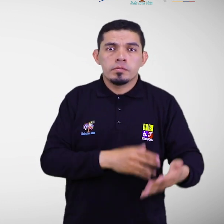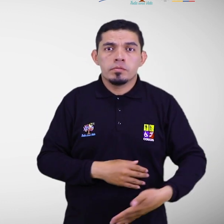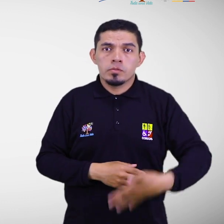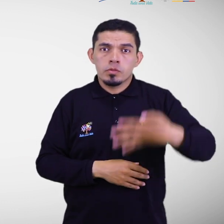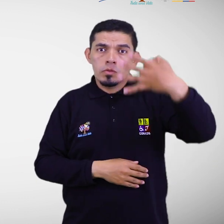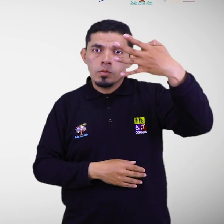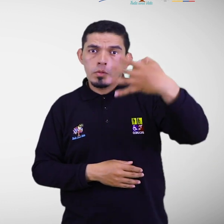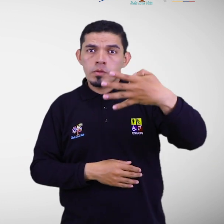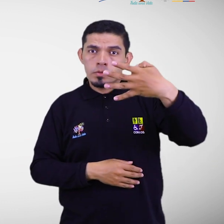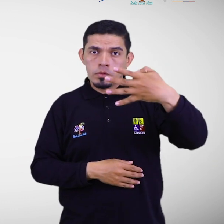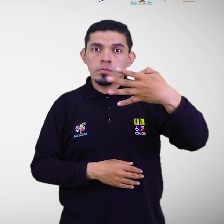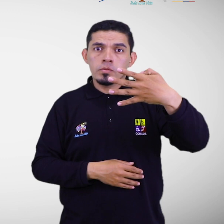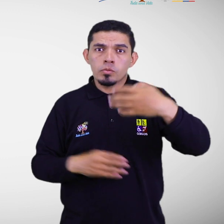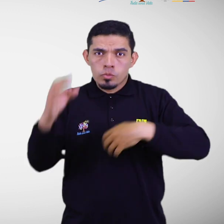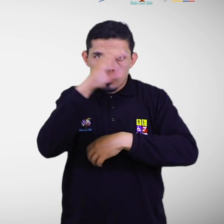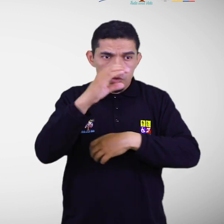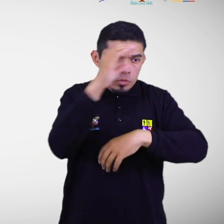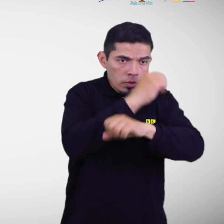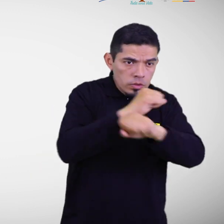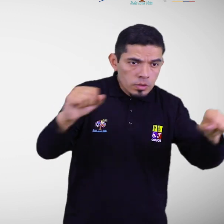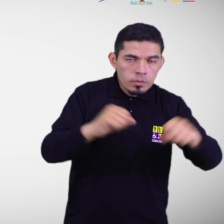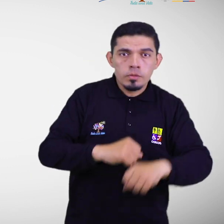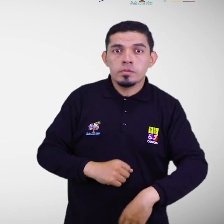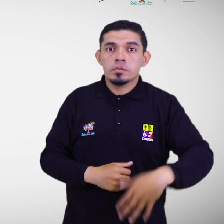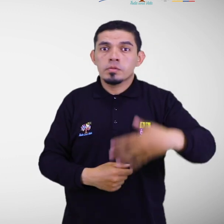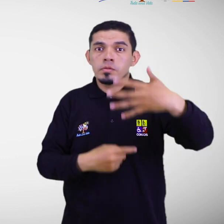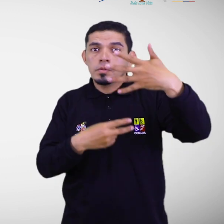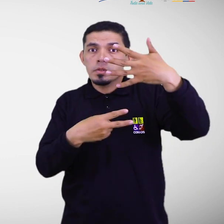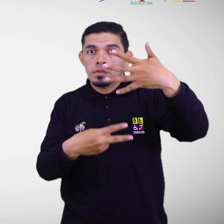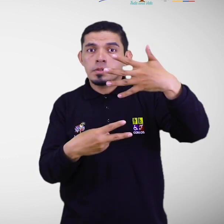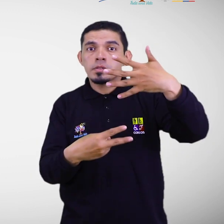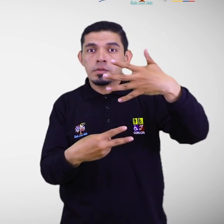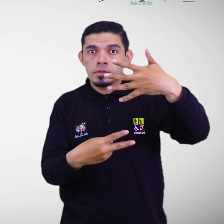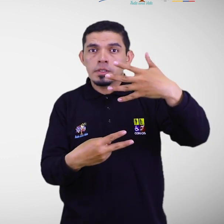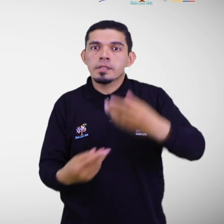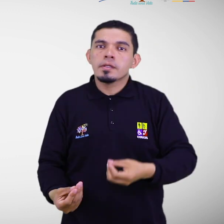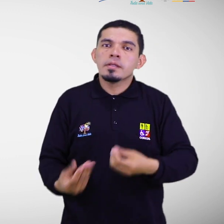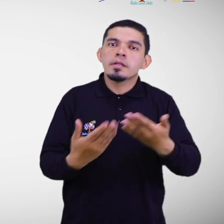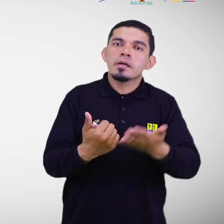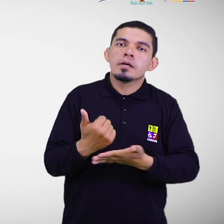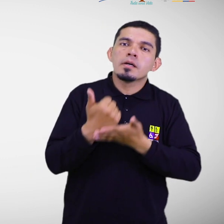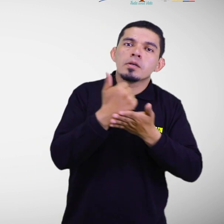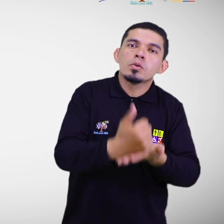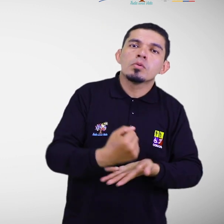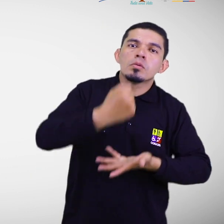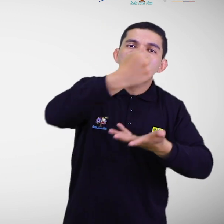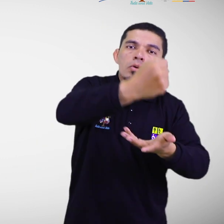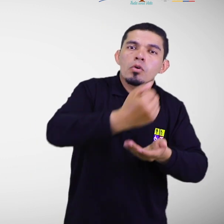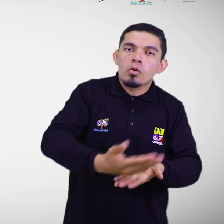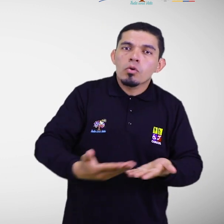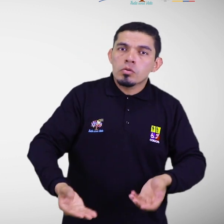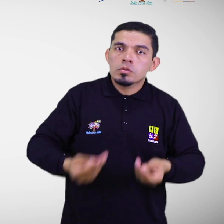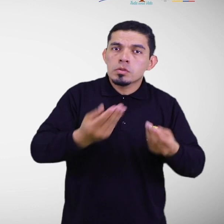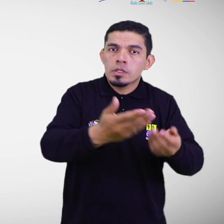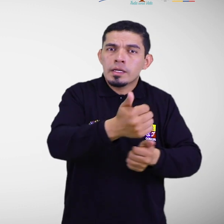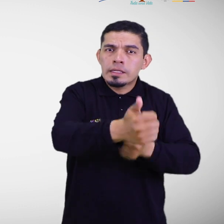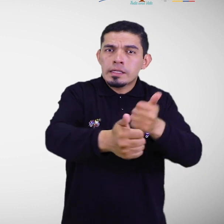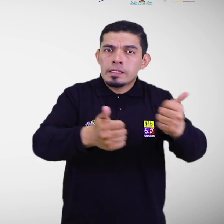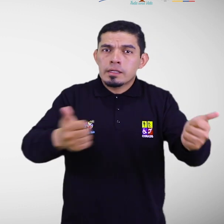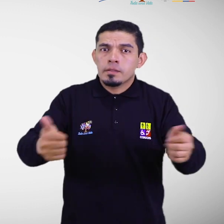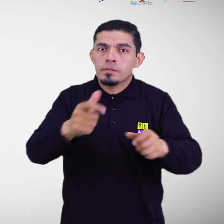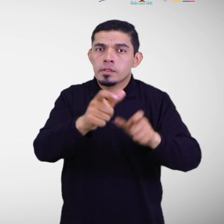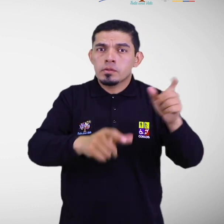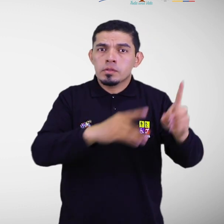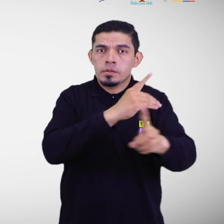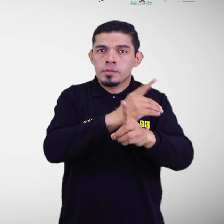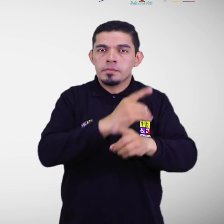4. Búsqueda y rescate. Paso 7. Proveer asistencia humanitaria especializada a las personas con